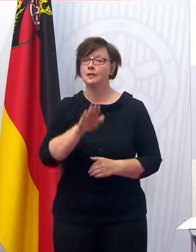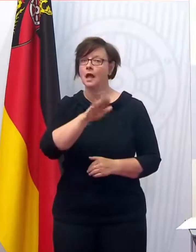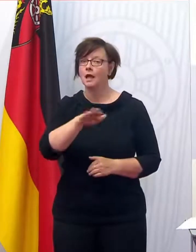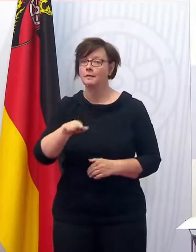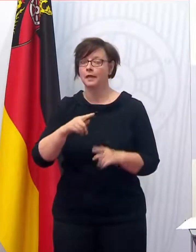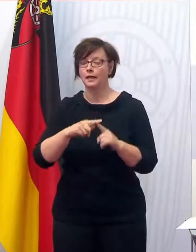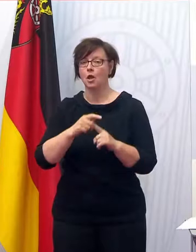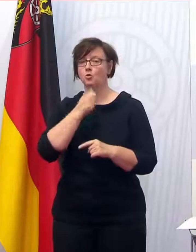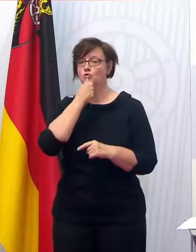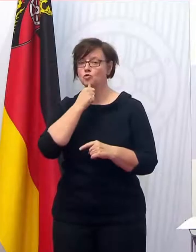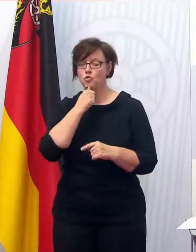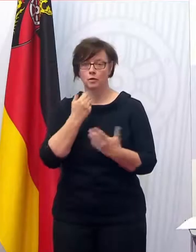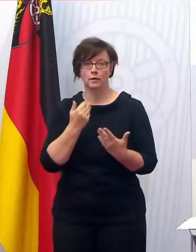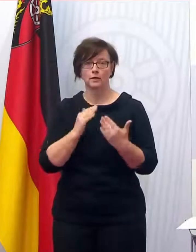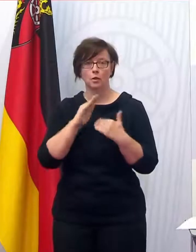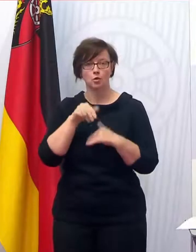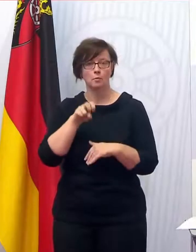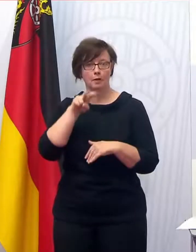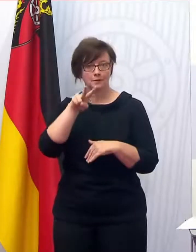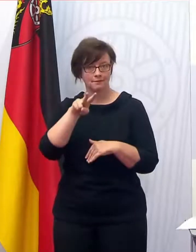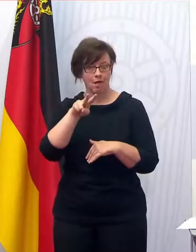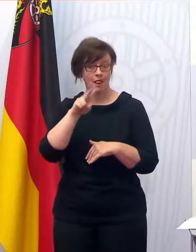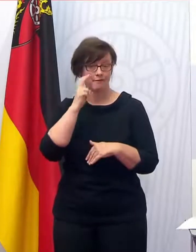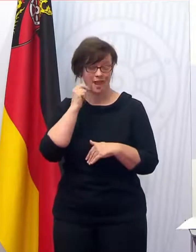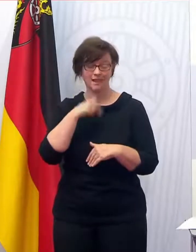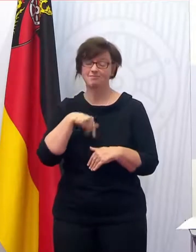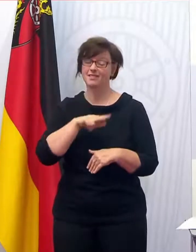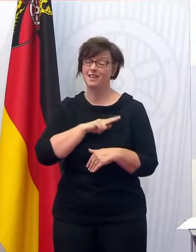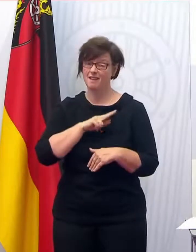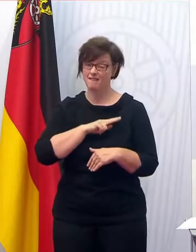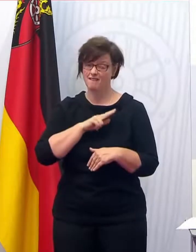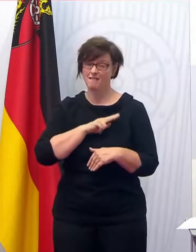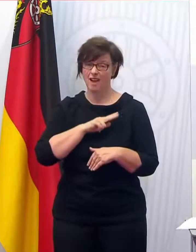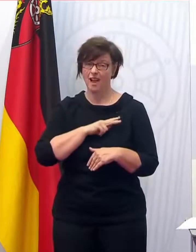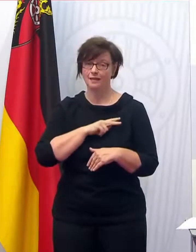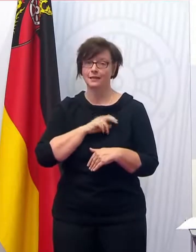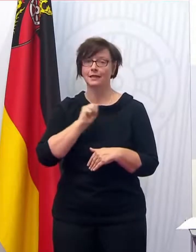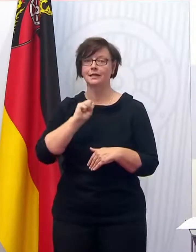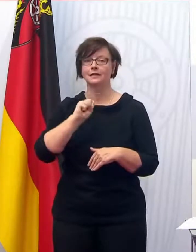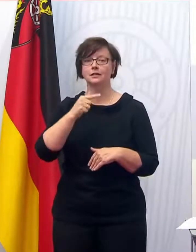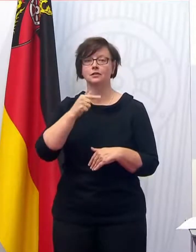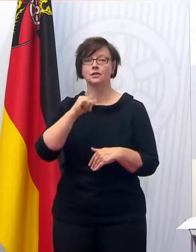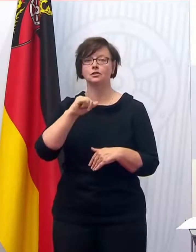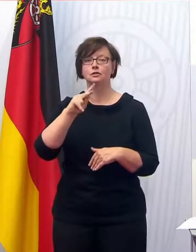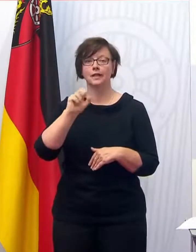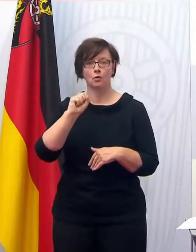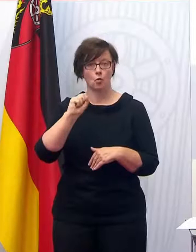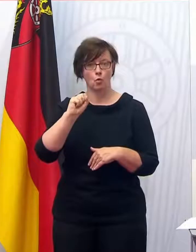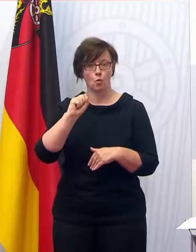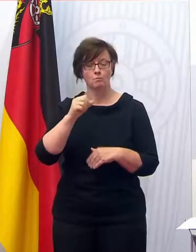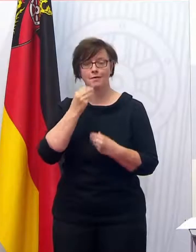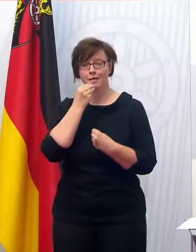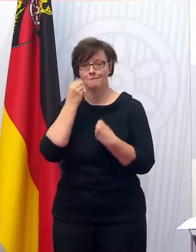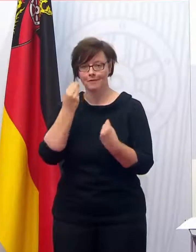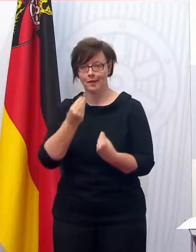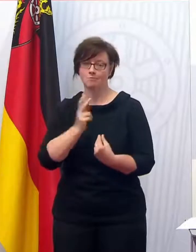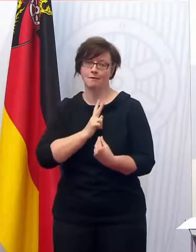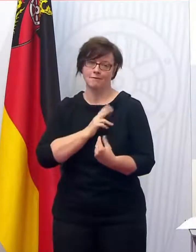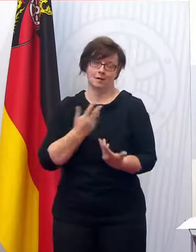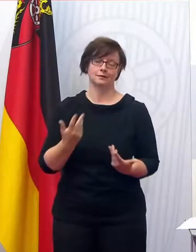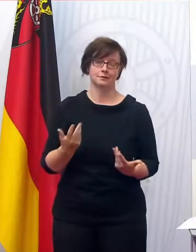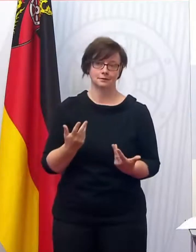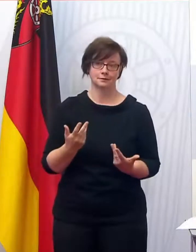und Jugendlichen über zwölf Jahren warten wir immer noch auf die Empfehlung der Ständigen Impfkommission. Das wird dazu führen,